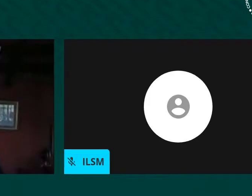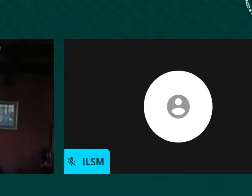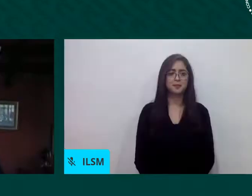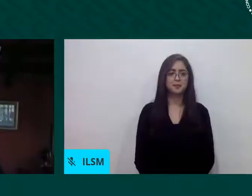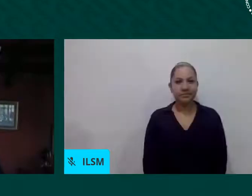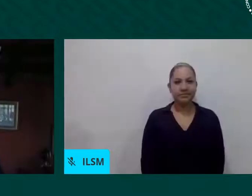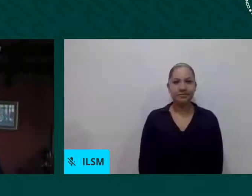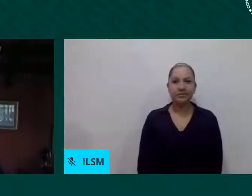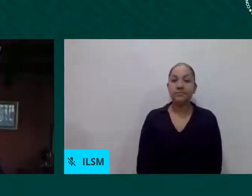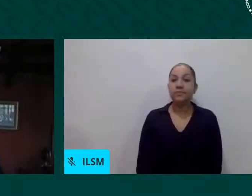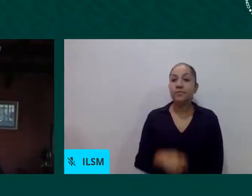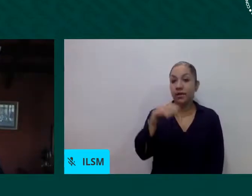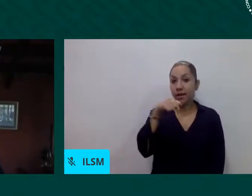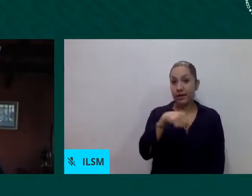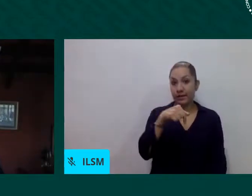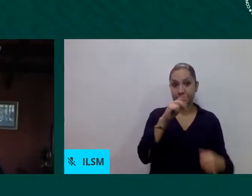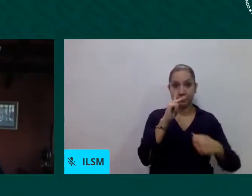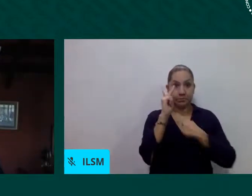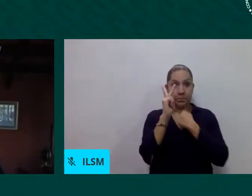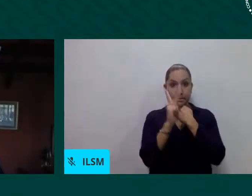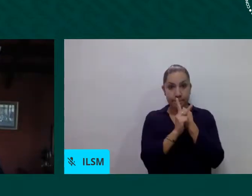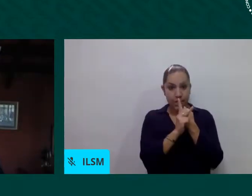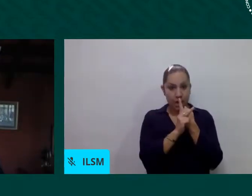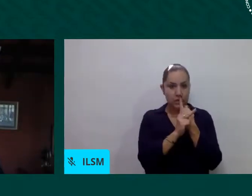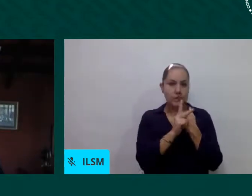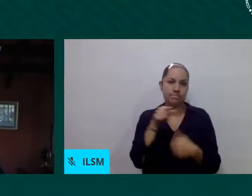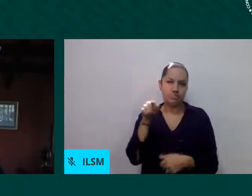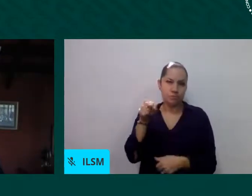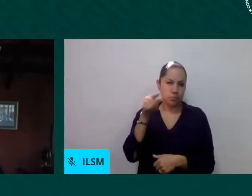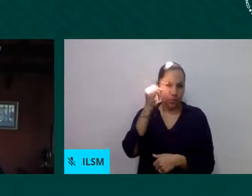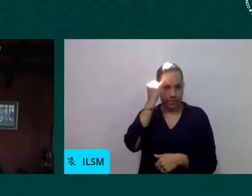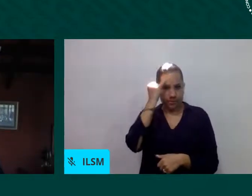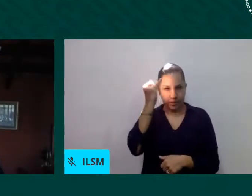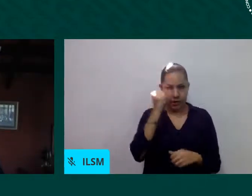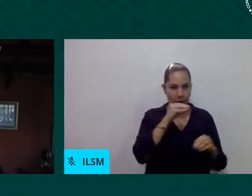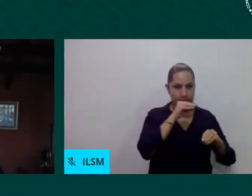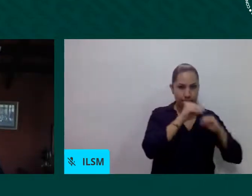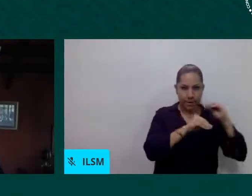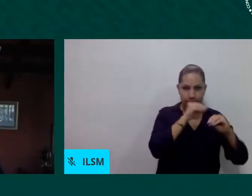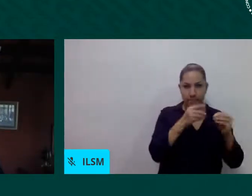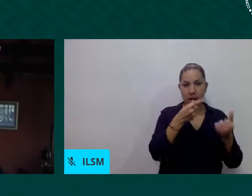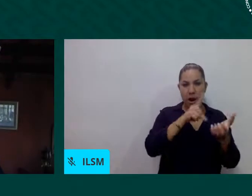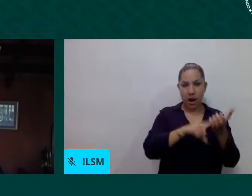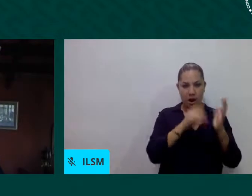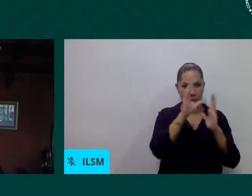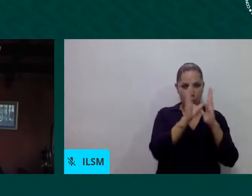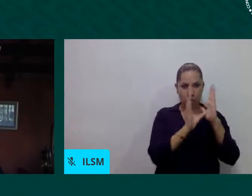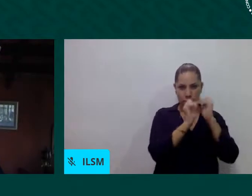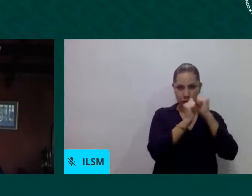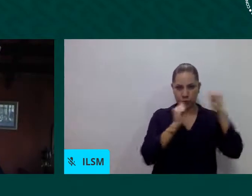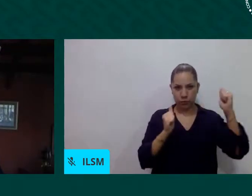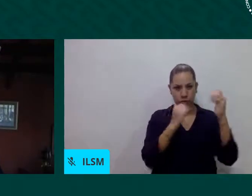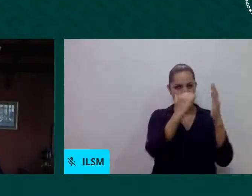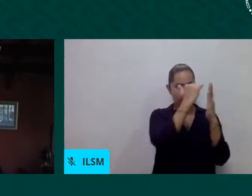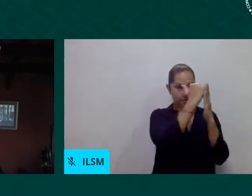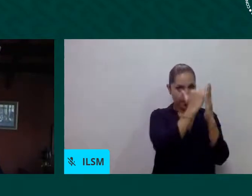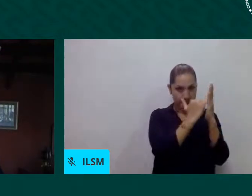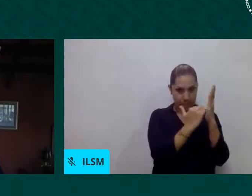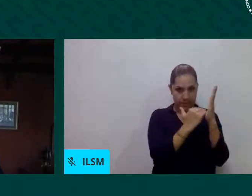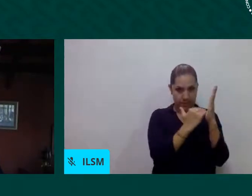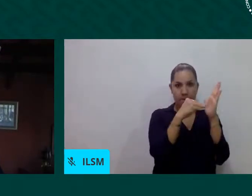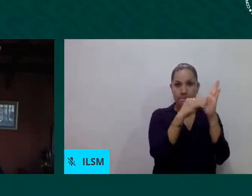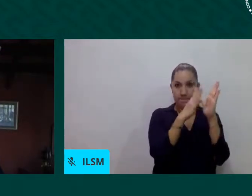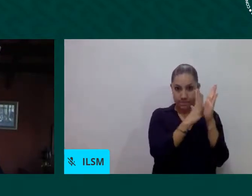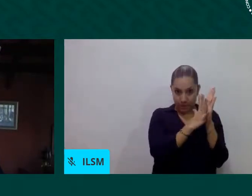creación de la Constitución en su preámbulo, ya se calificó como un país